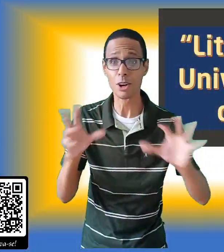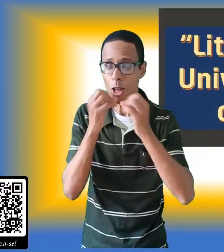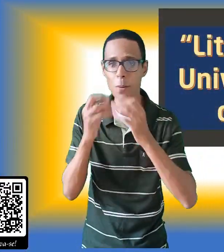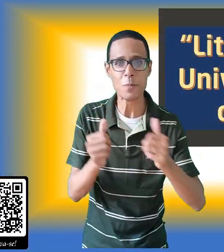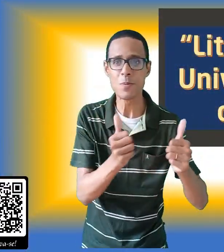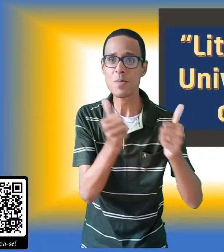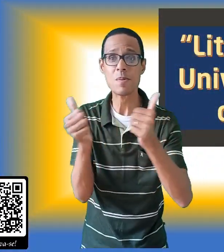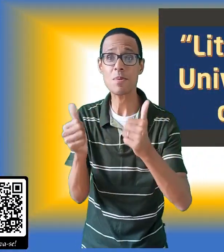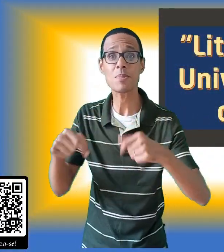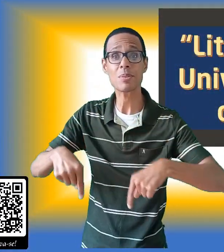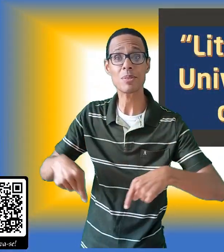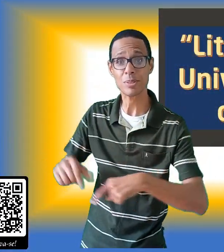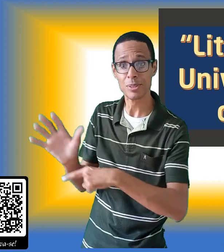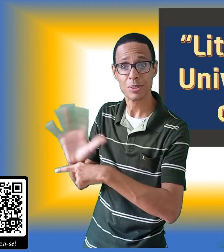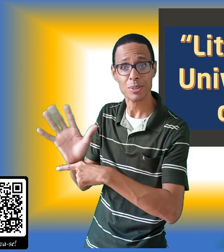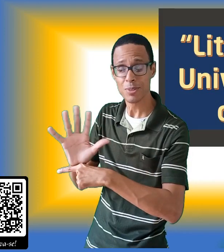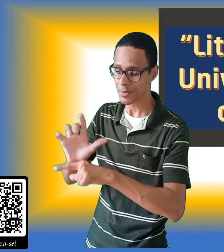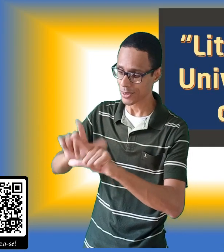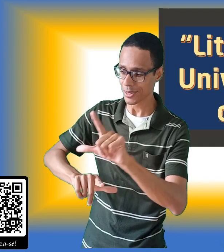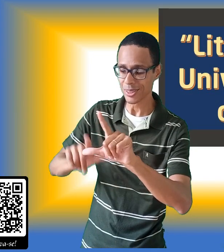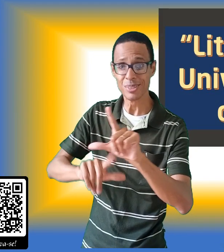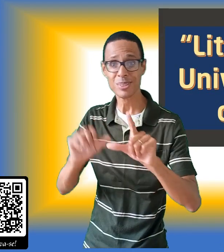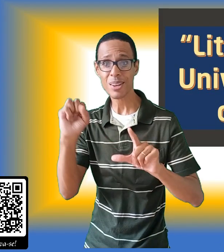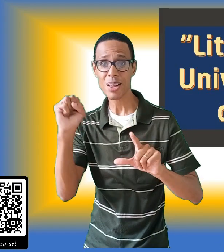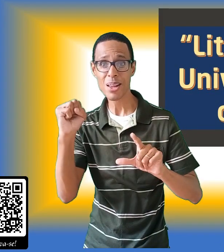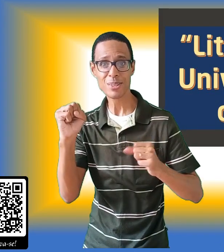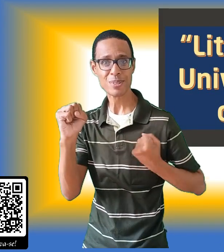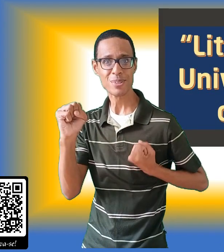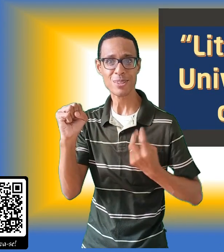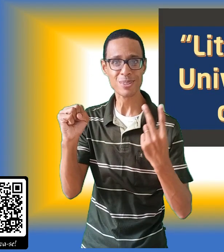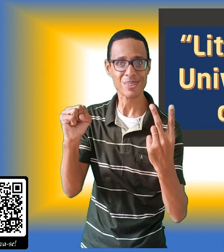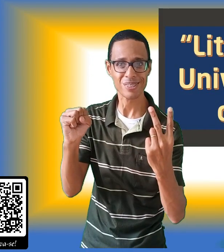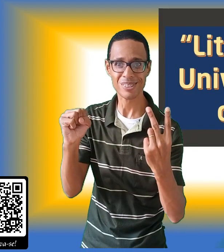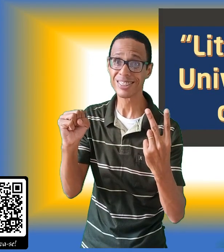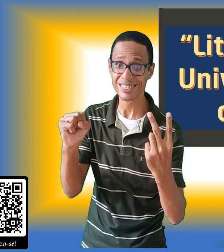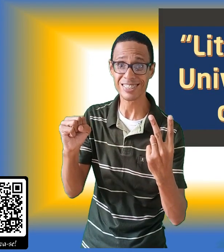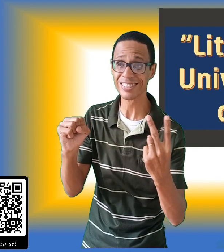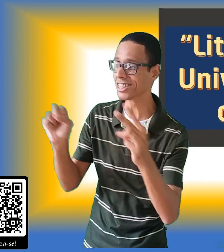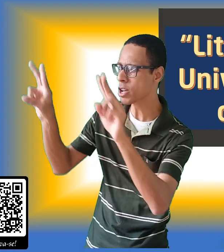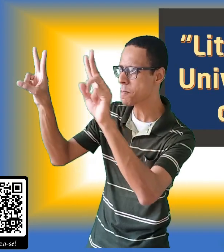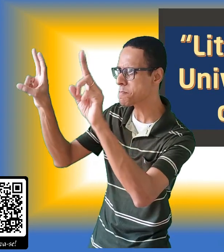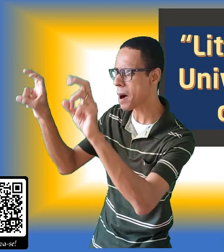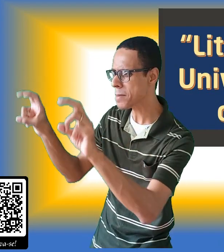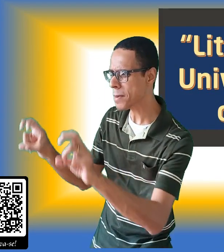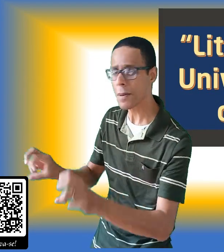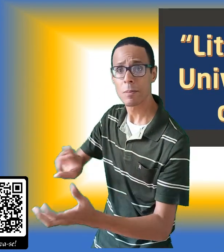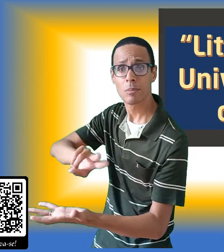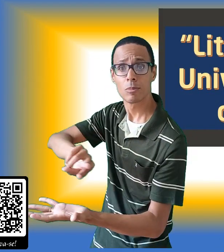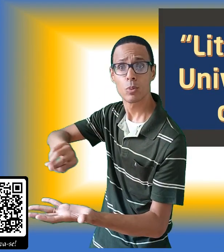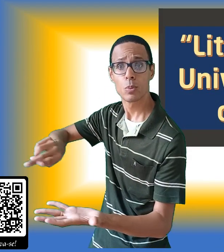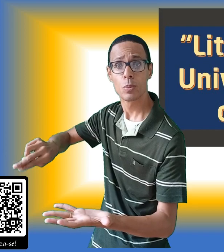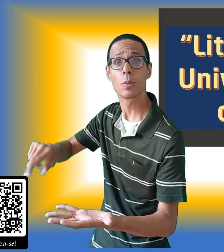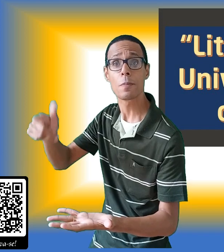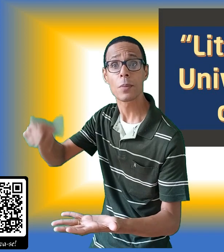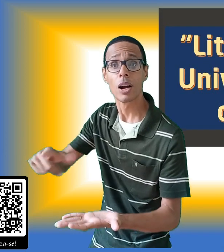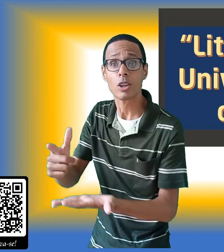Olá pessoal, como estão? Tudo bem? Chegamos ao segundo vídeo da Letra S. Mais